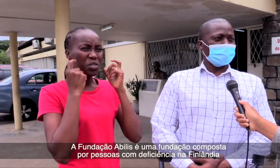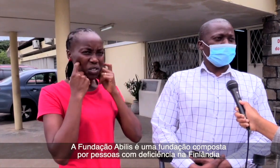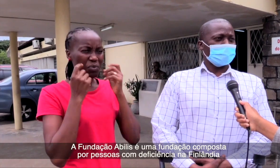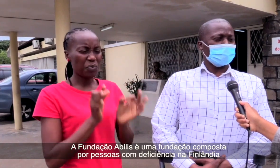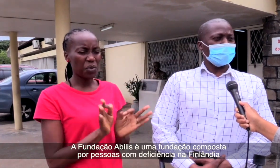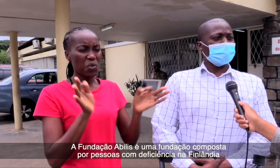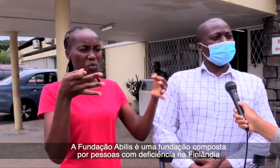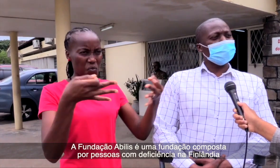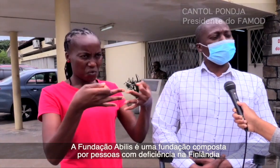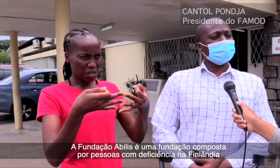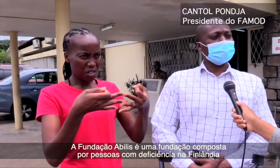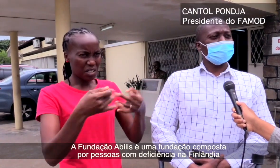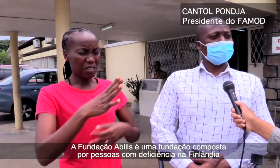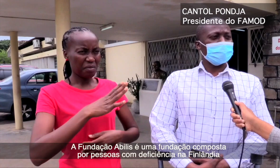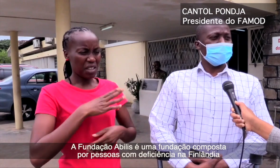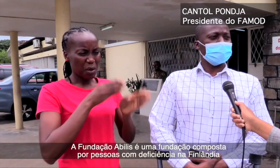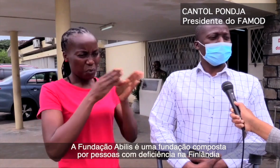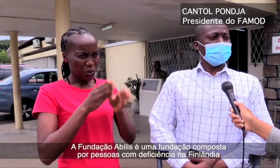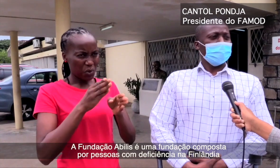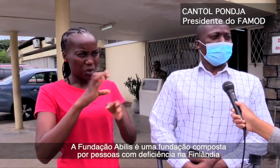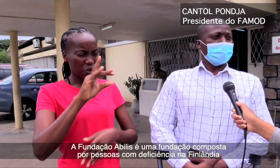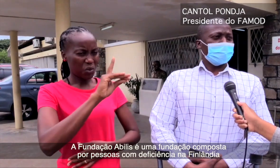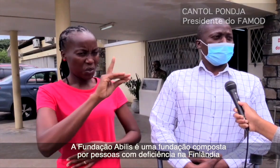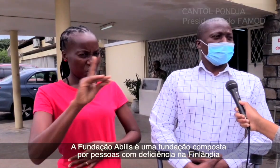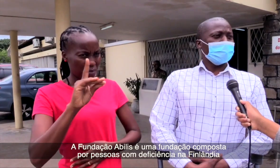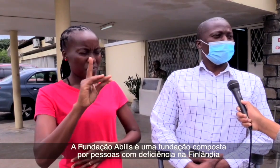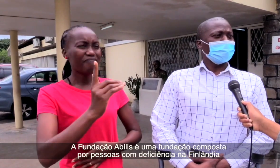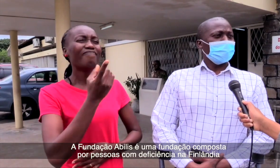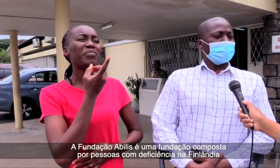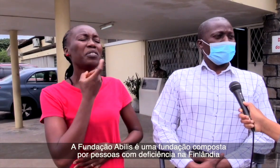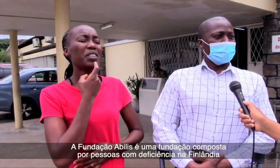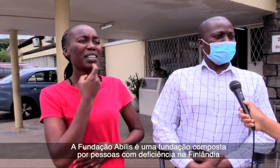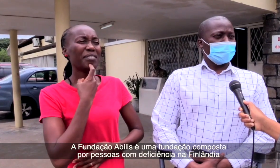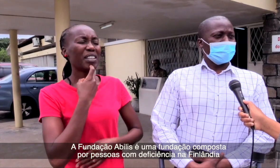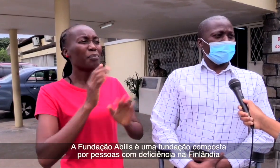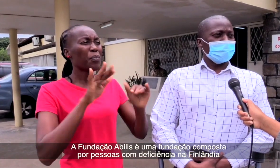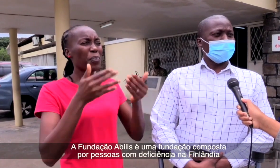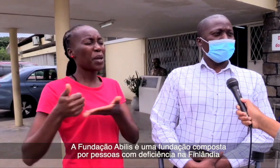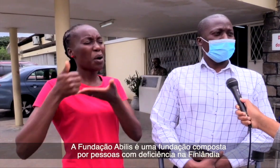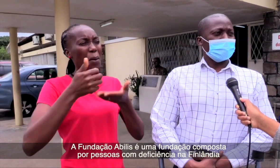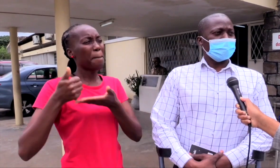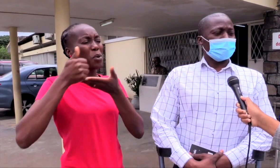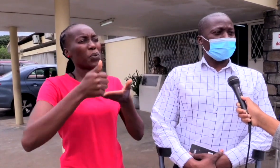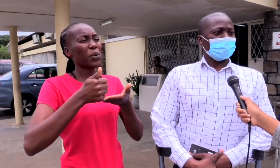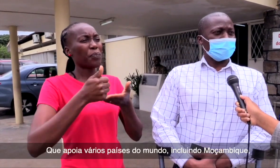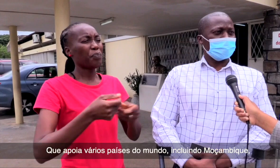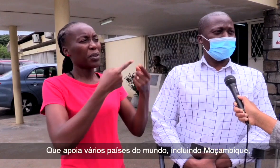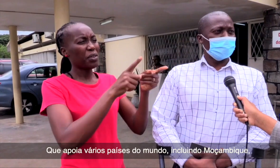composta por pessoas com deficiência na Finlândia, que apoiam em vários países do